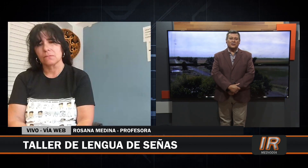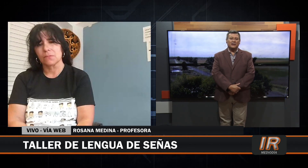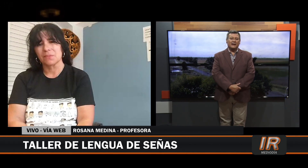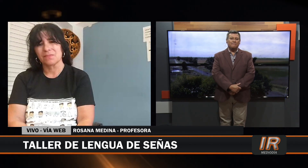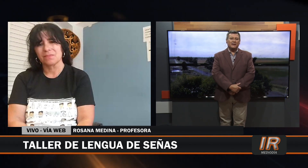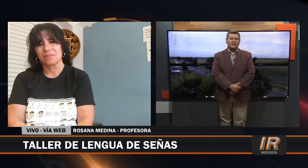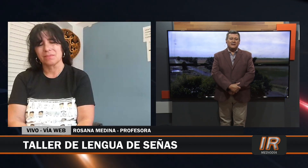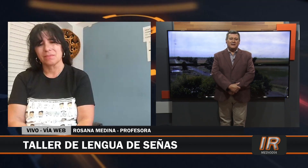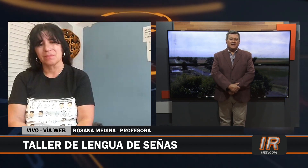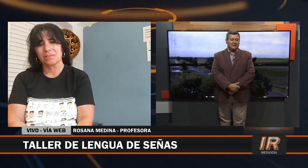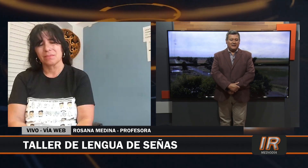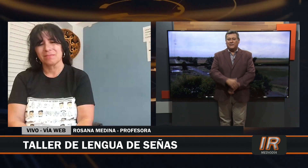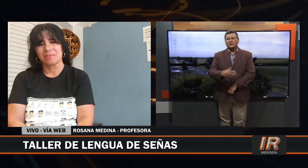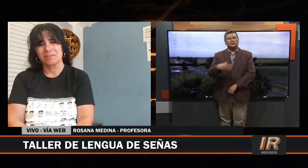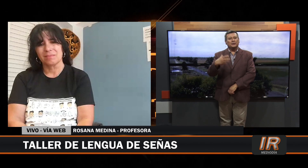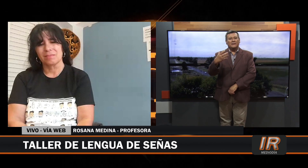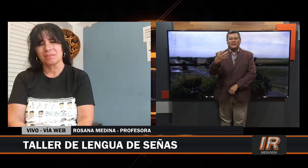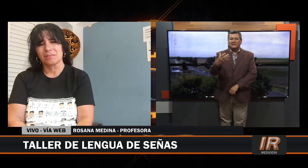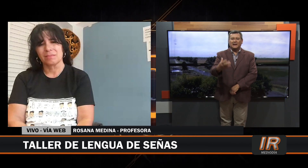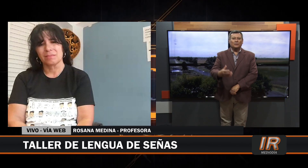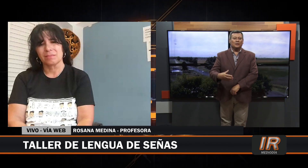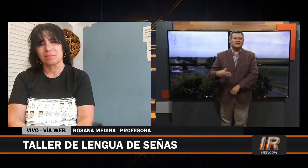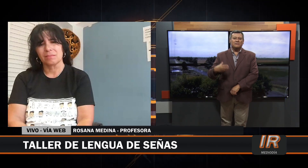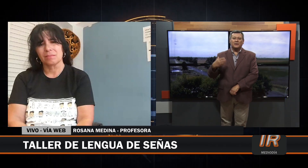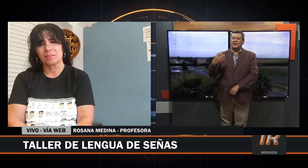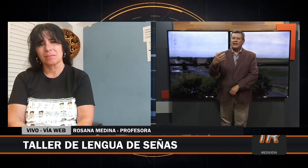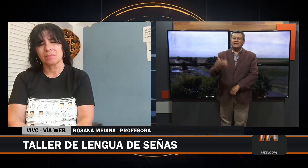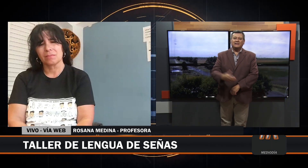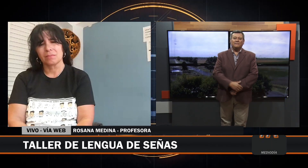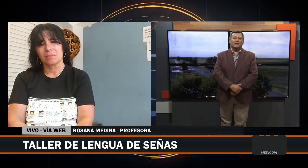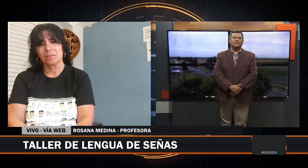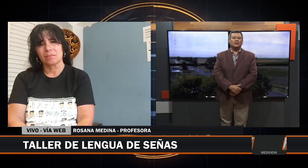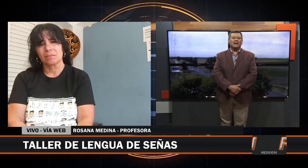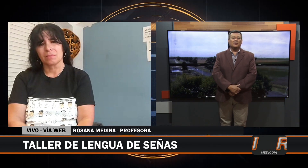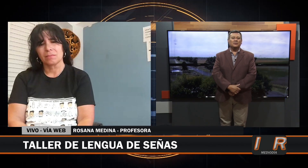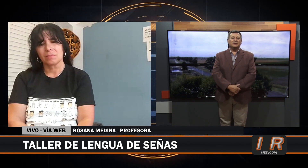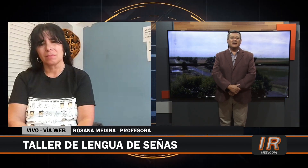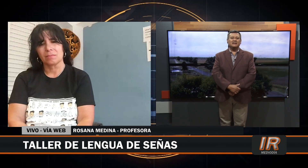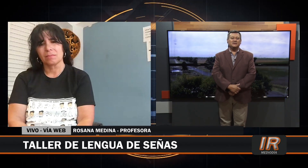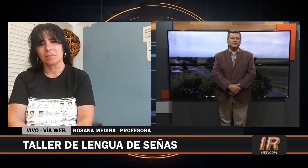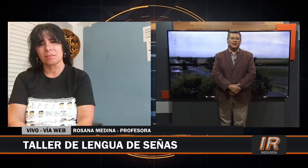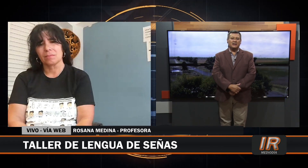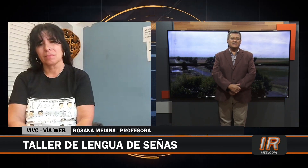Roldán y viendo todo el espectáculo que llevaron adelante todas las comunidades y ciudades,